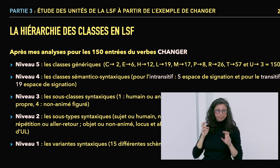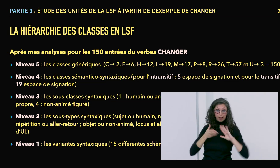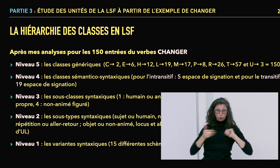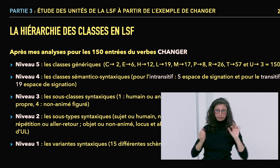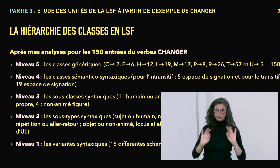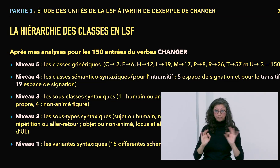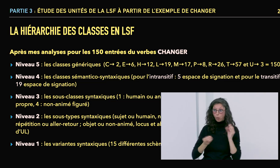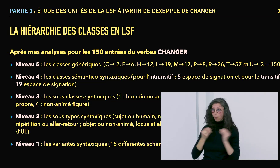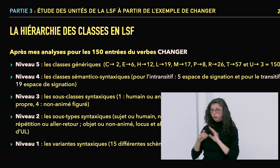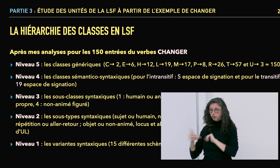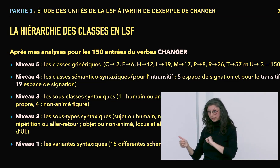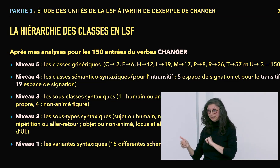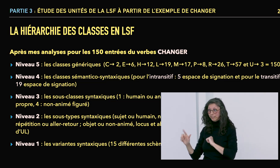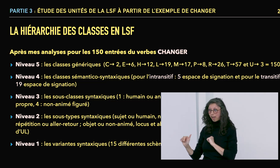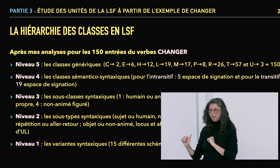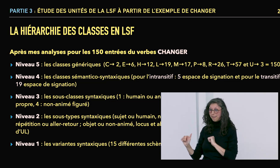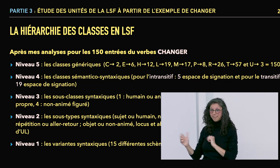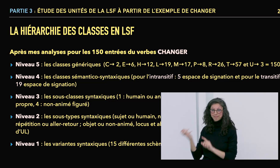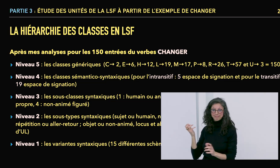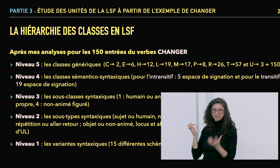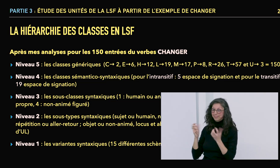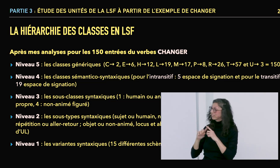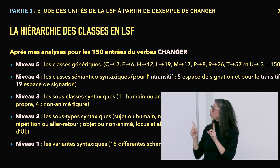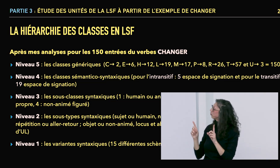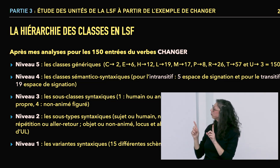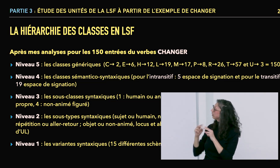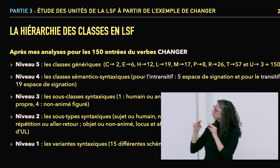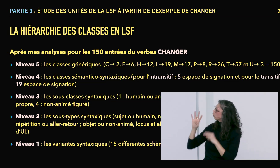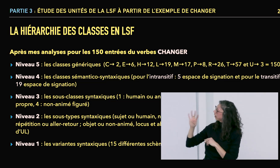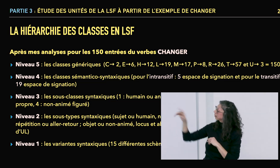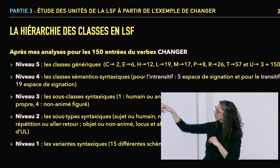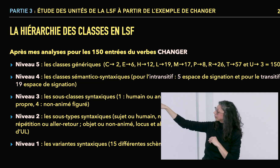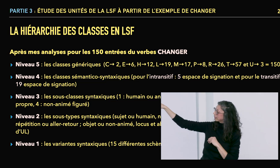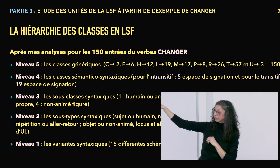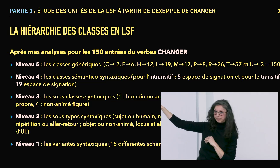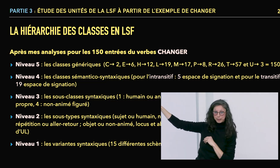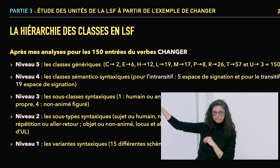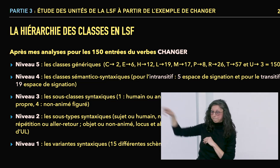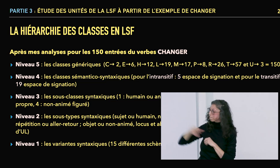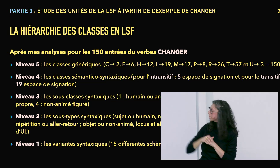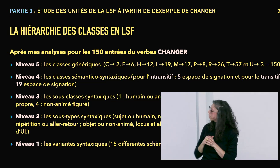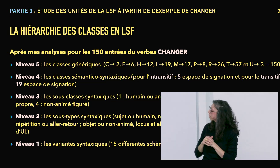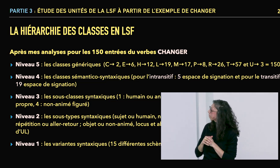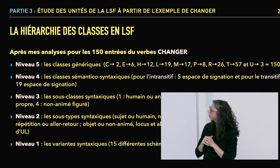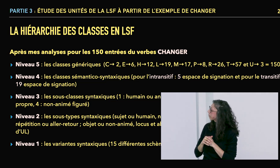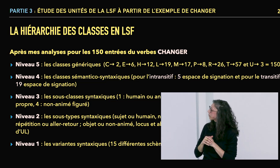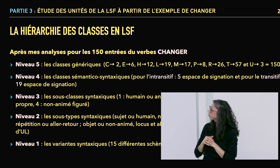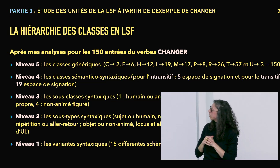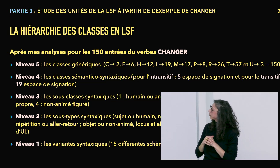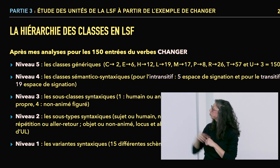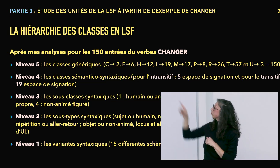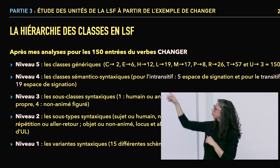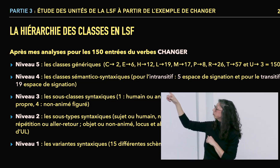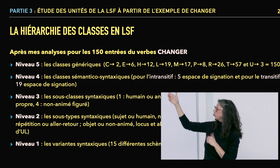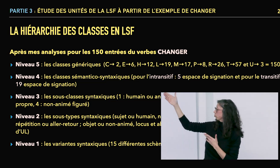Il y a aussi la notion d'emplacement. Il y a des emplacements qui sont en lien avec tout ce qui est l'intransitif et le transitif.